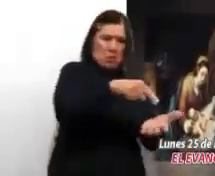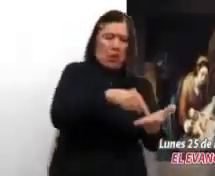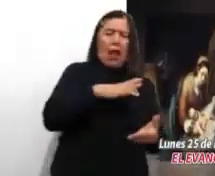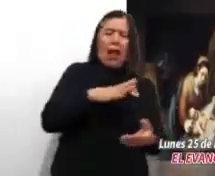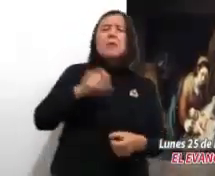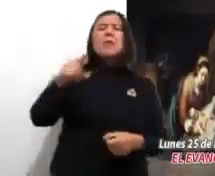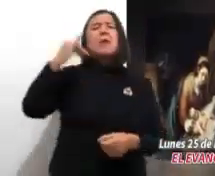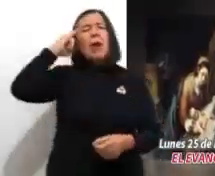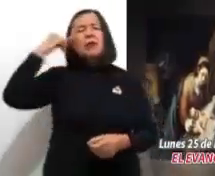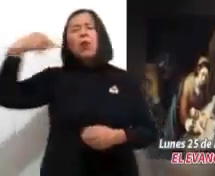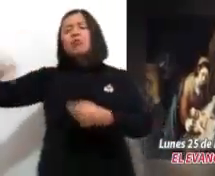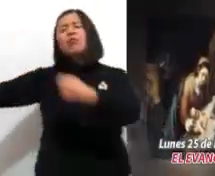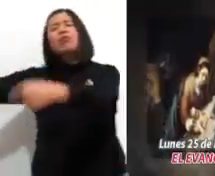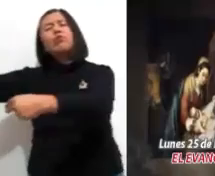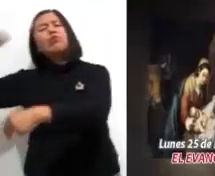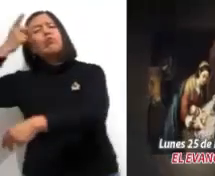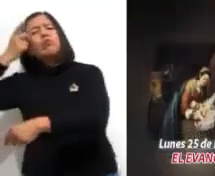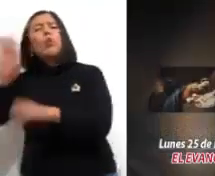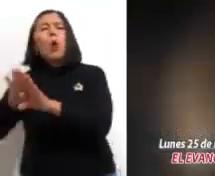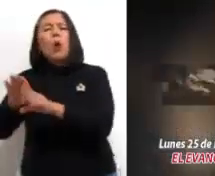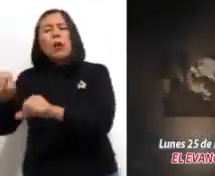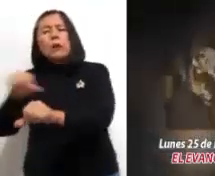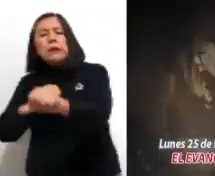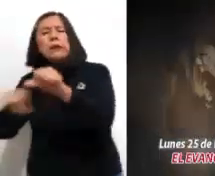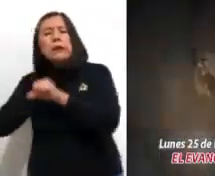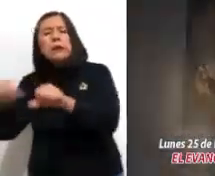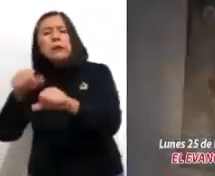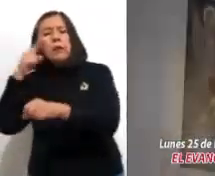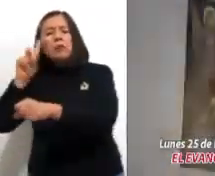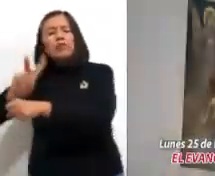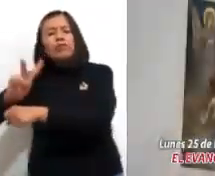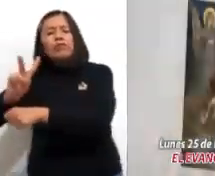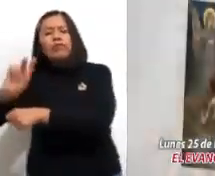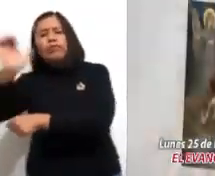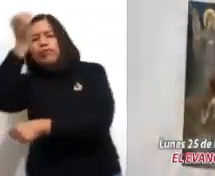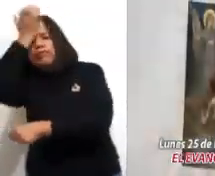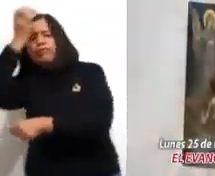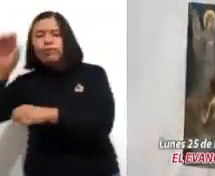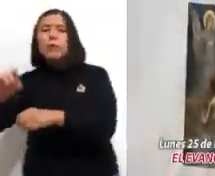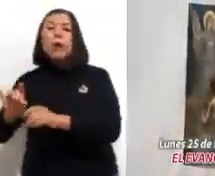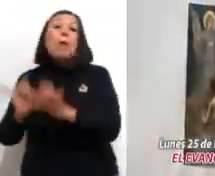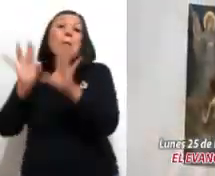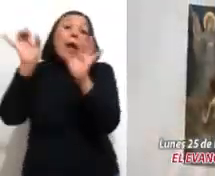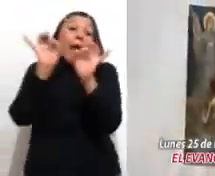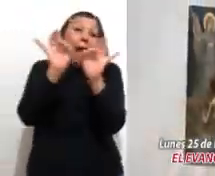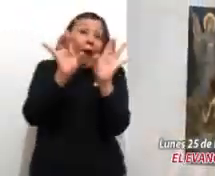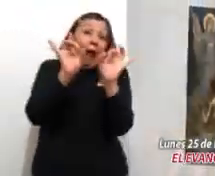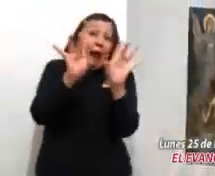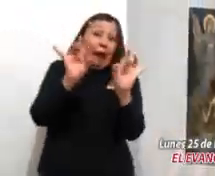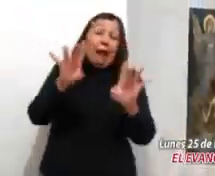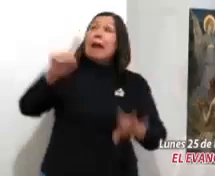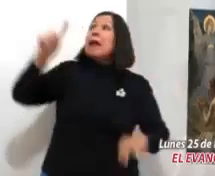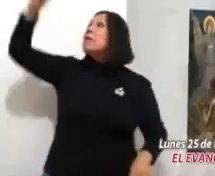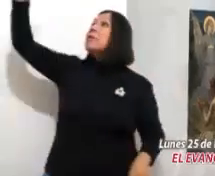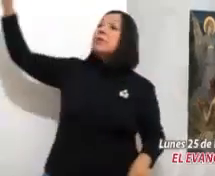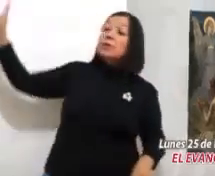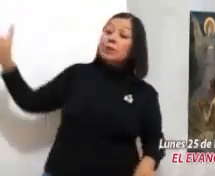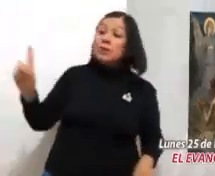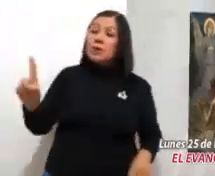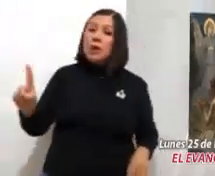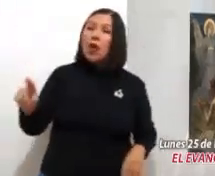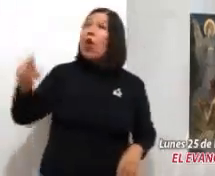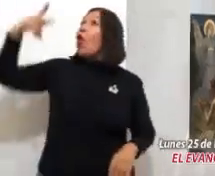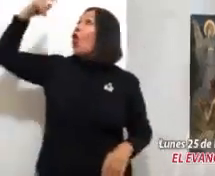que pasaban la noche en el campo, vigilando por turno sus rebaños. Un ángel del Señor se les apareció